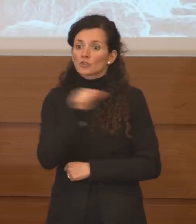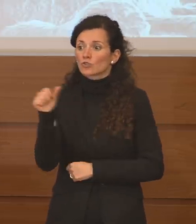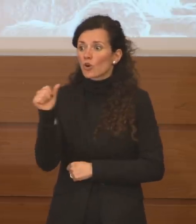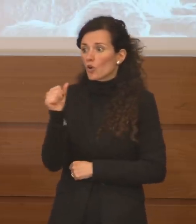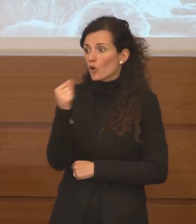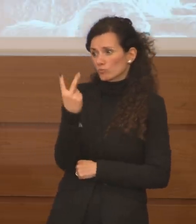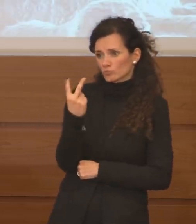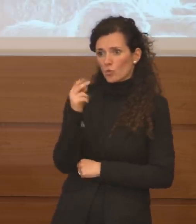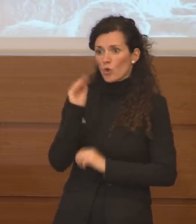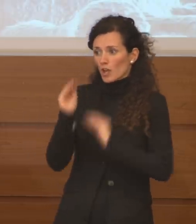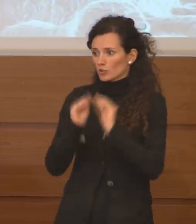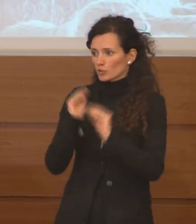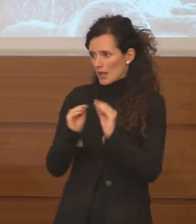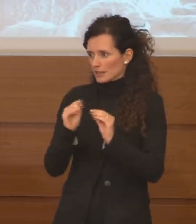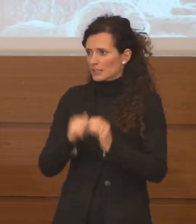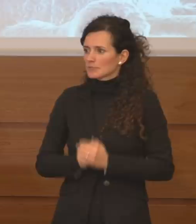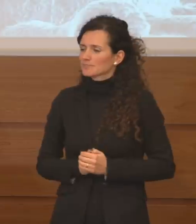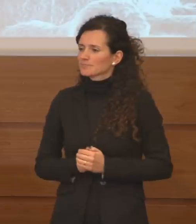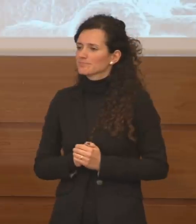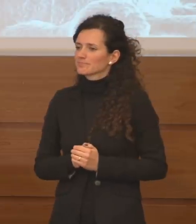domande.